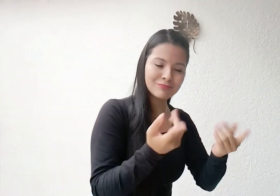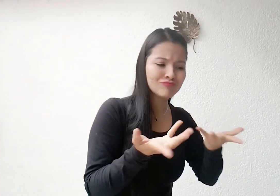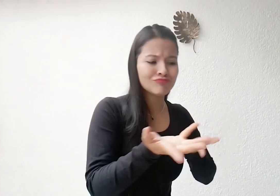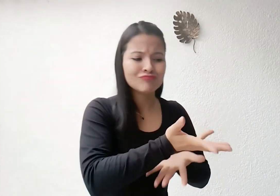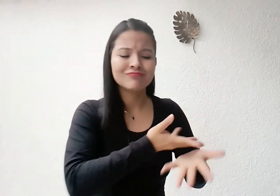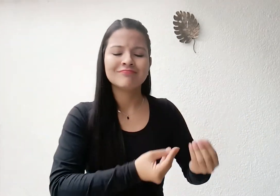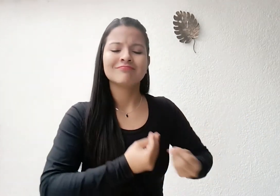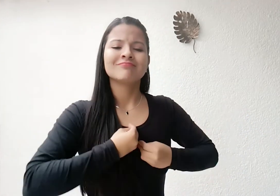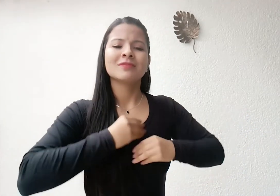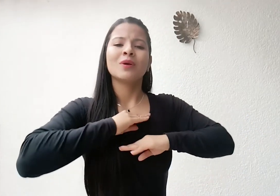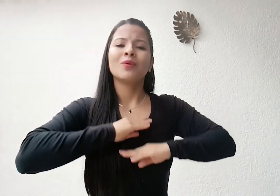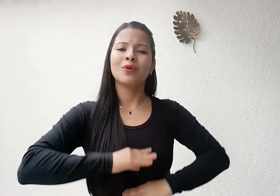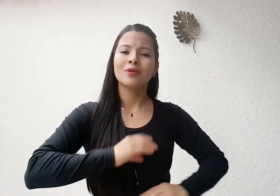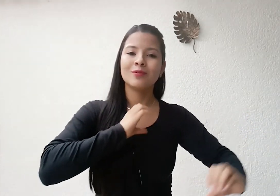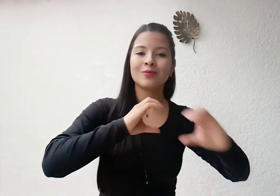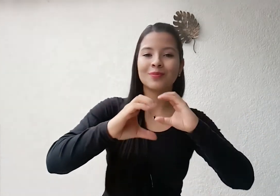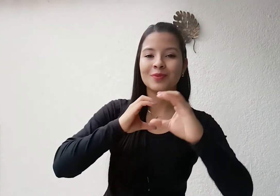que mediará la comunicación.